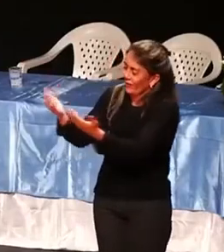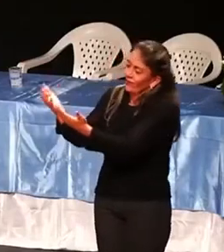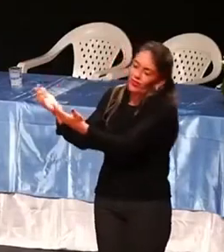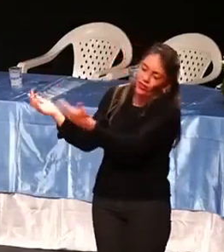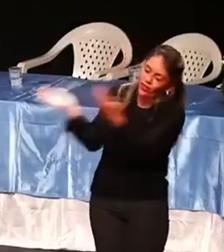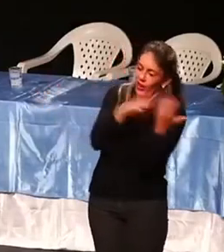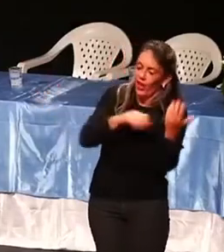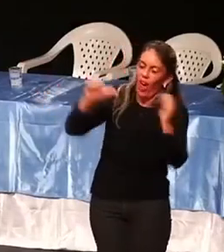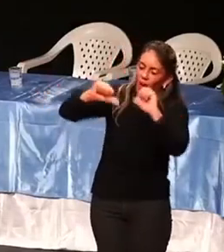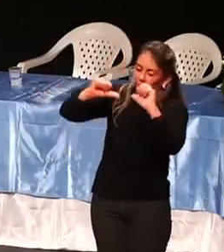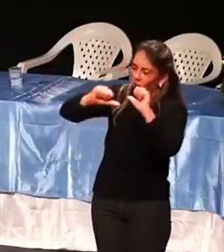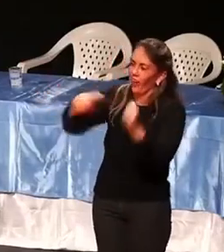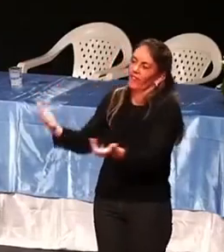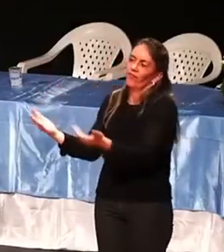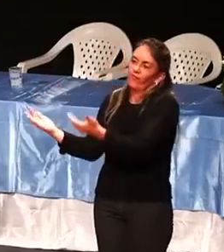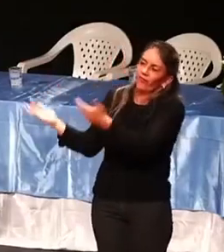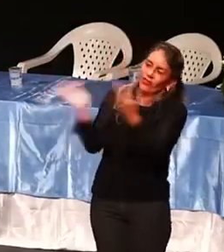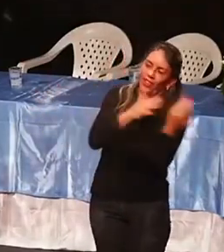Tira tudo que é ruim.